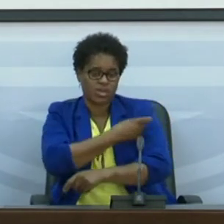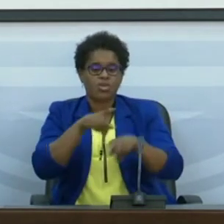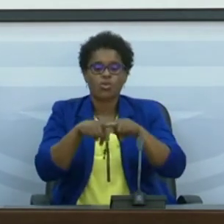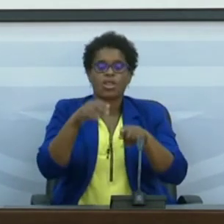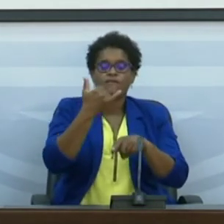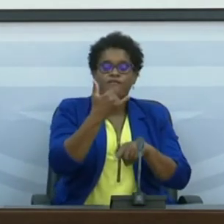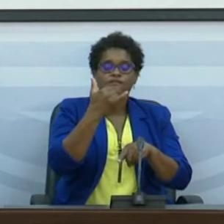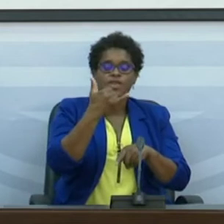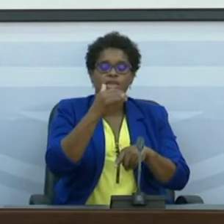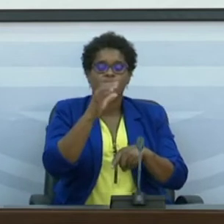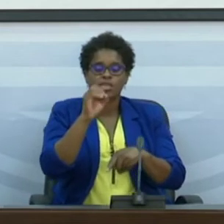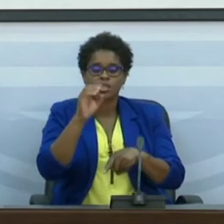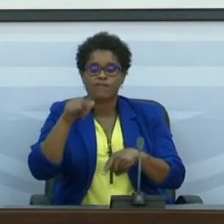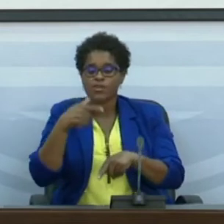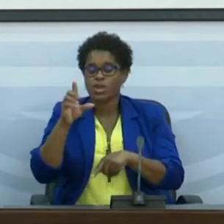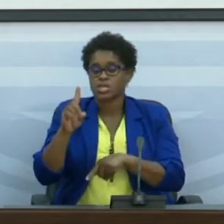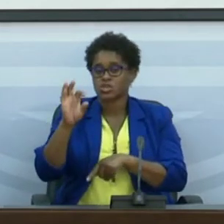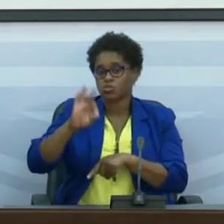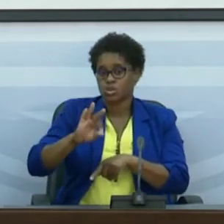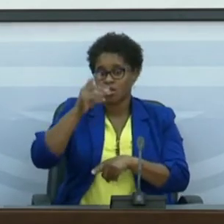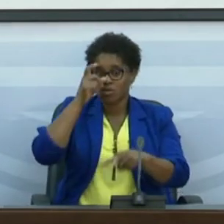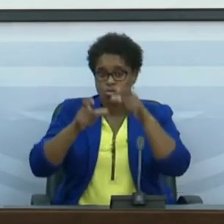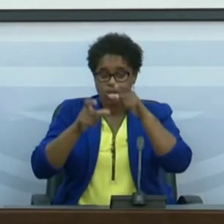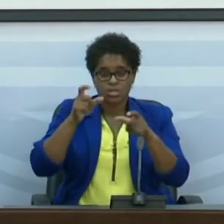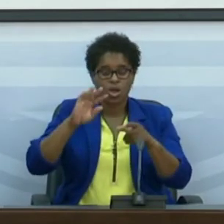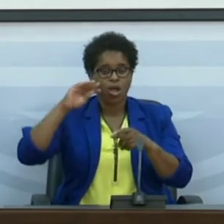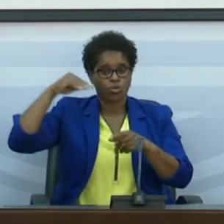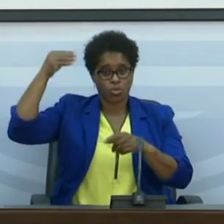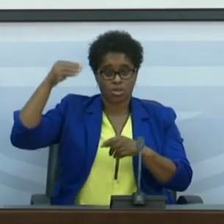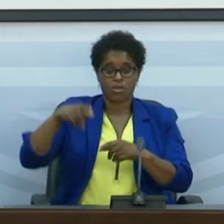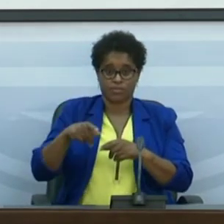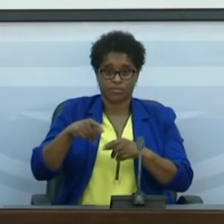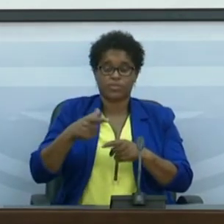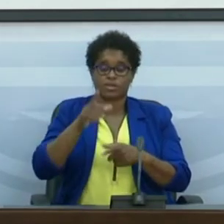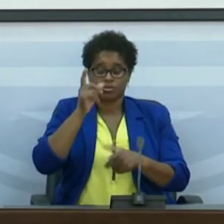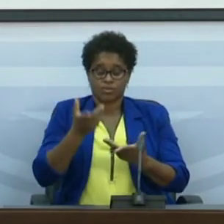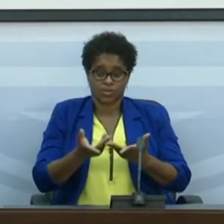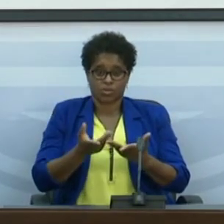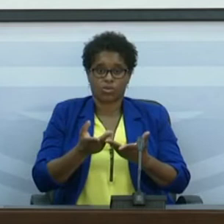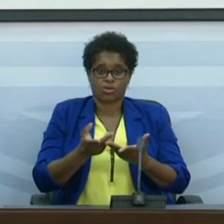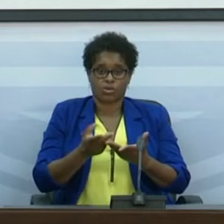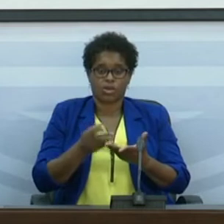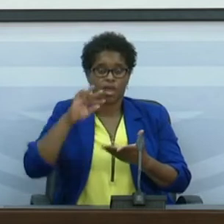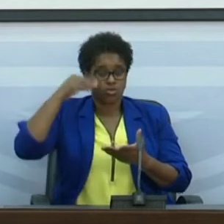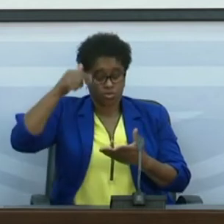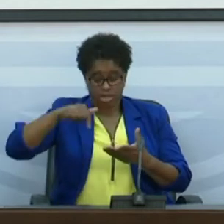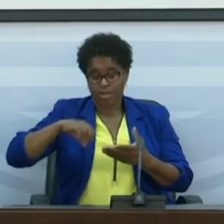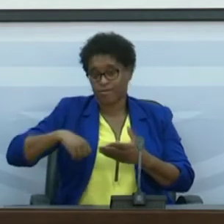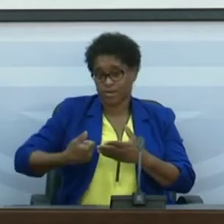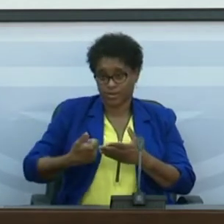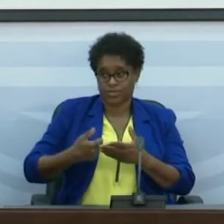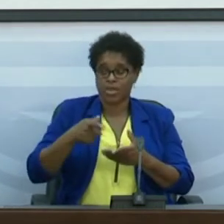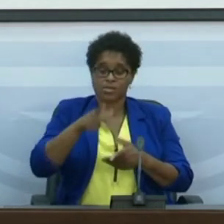,6% da população adulta, a população estimada, adulta em Cabo Verde,